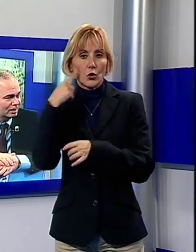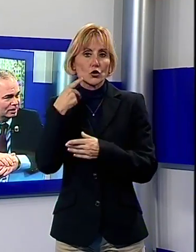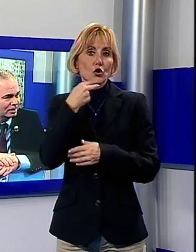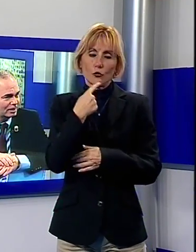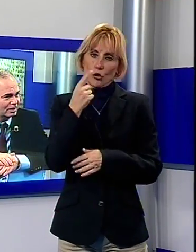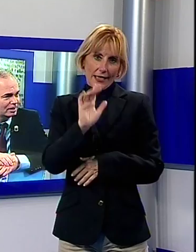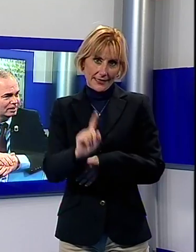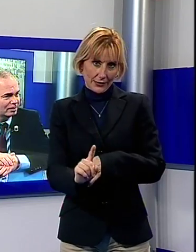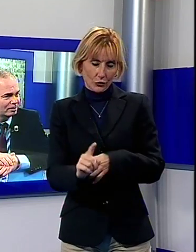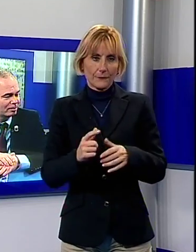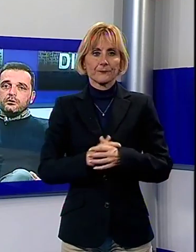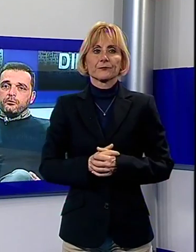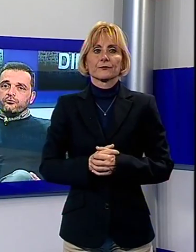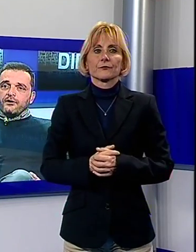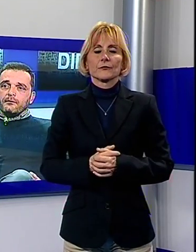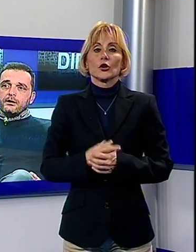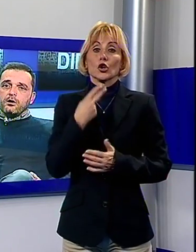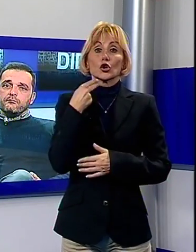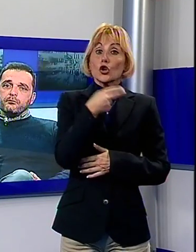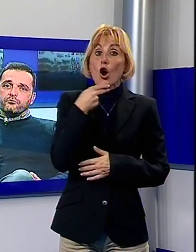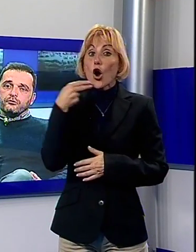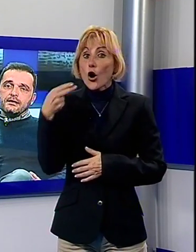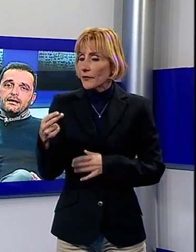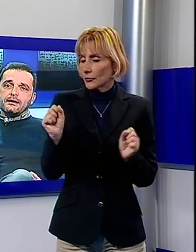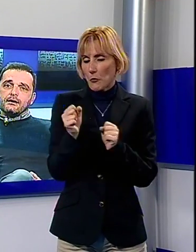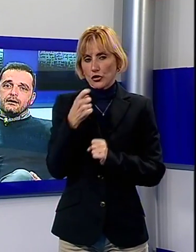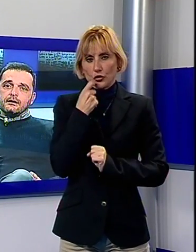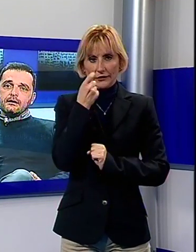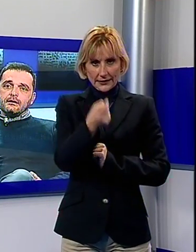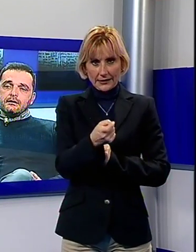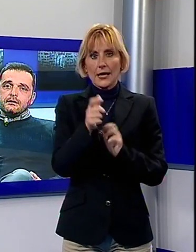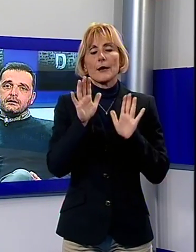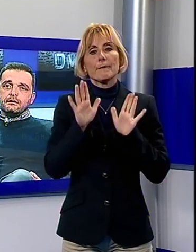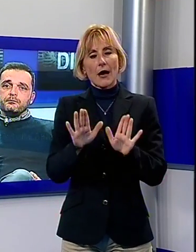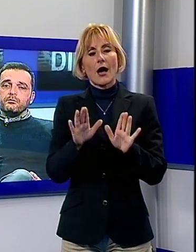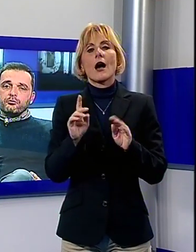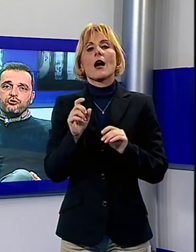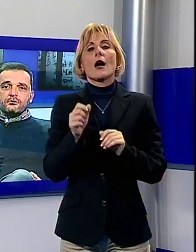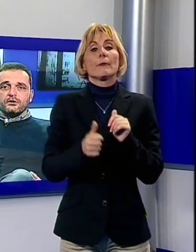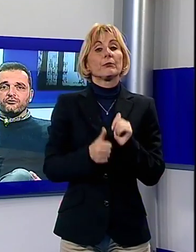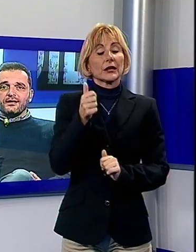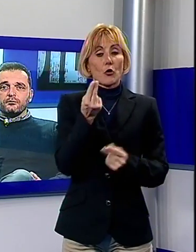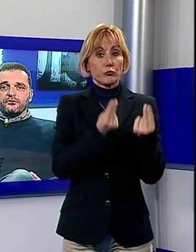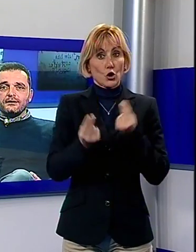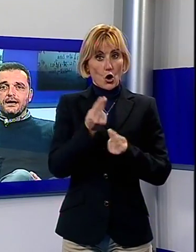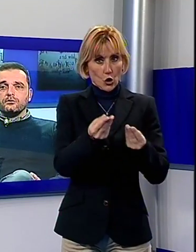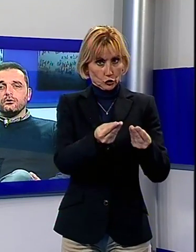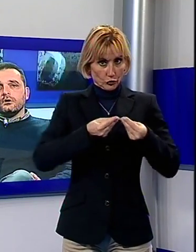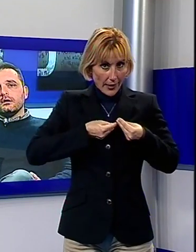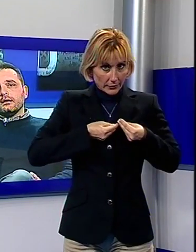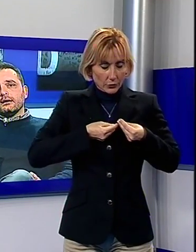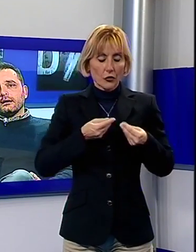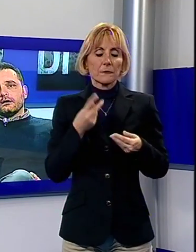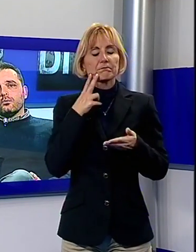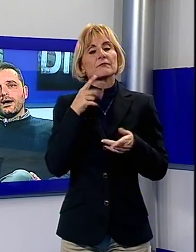Chiaramente i nomi non li posso fare, però vi posso dire che il primo progetto che ci è stato presentato